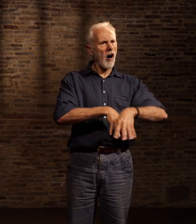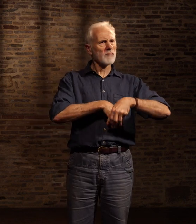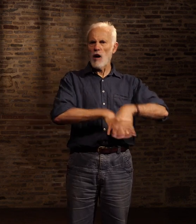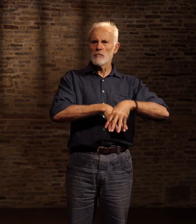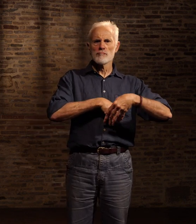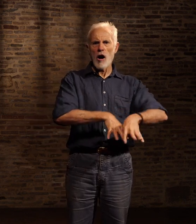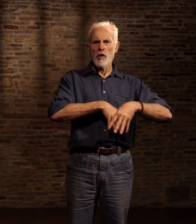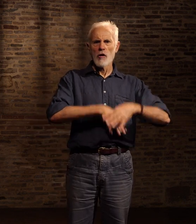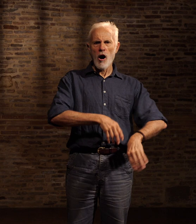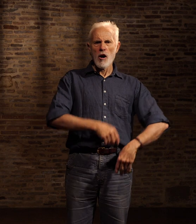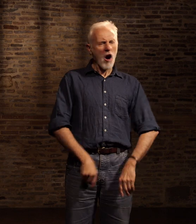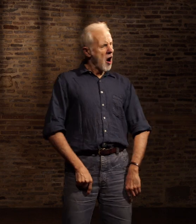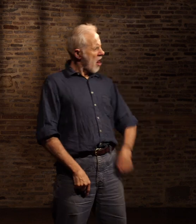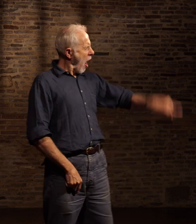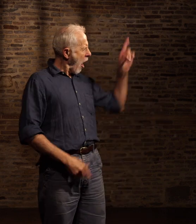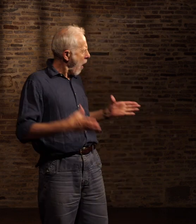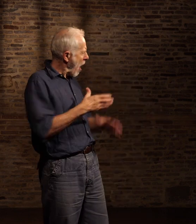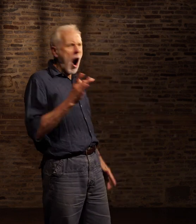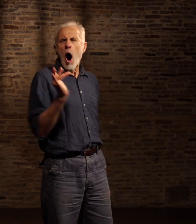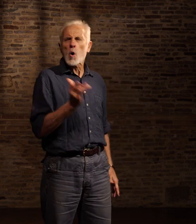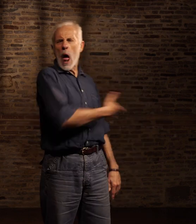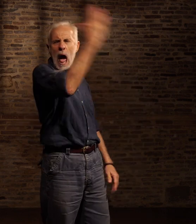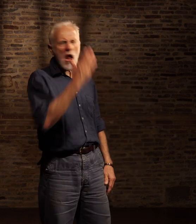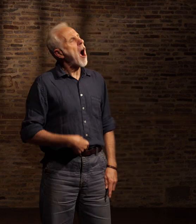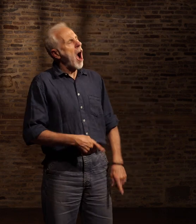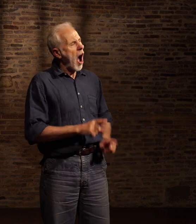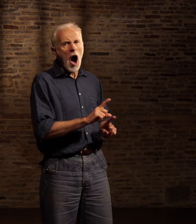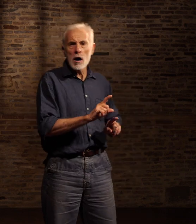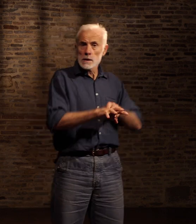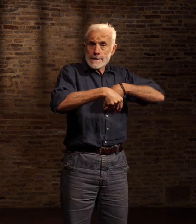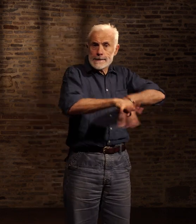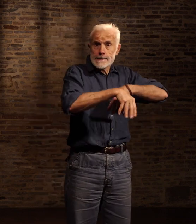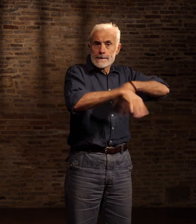Deux, trois, quatre En rond, bande d'enculés En rond, il est plus vite que ça